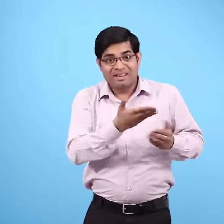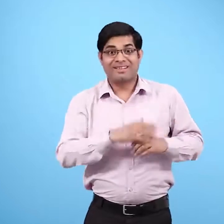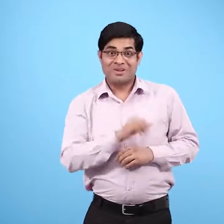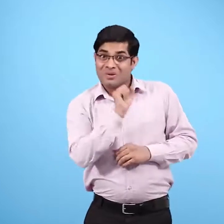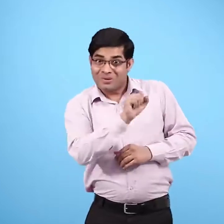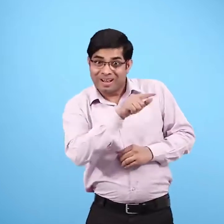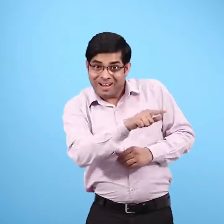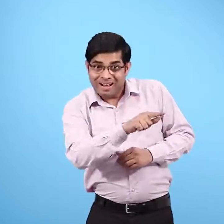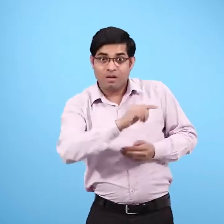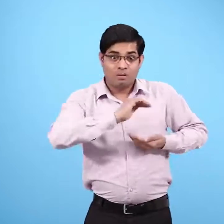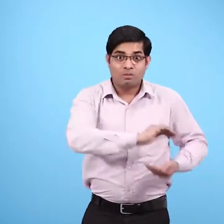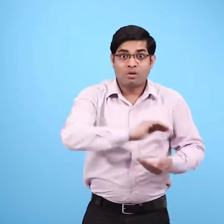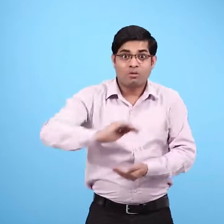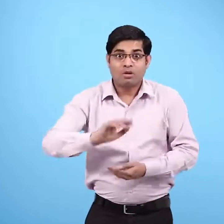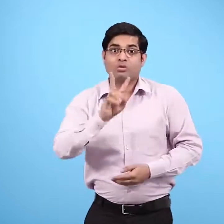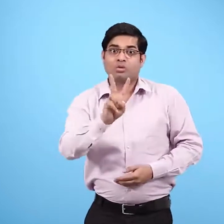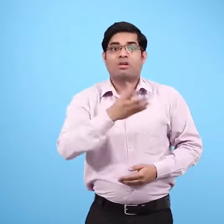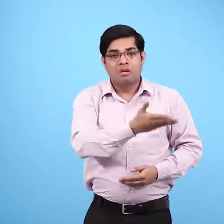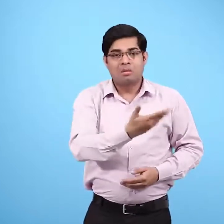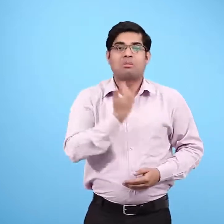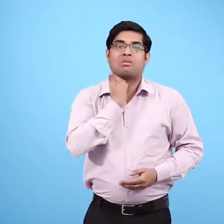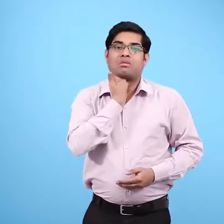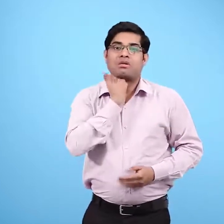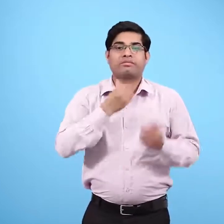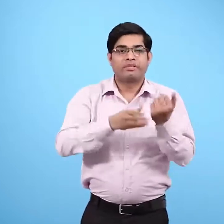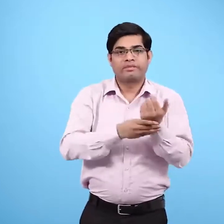इसी के कारण अब गोमती के बच्चे बीमार पड़े हैं